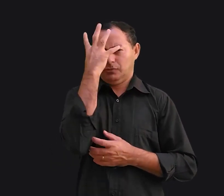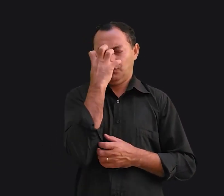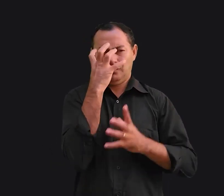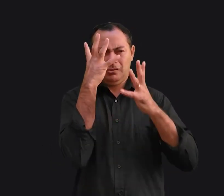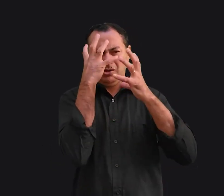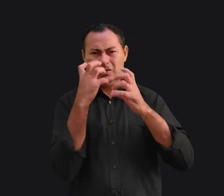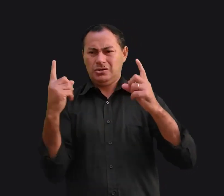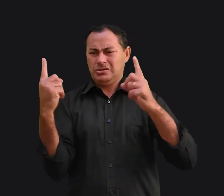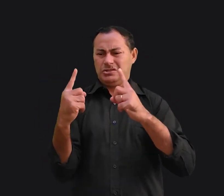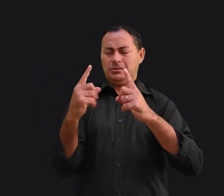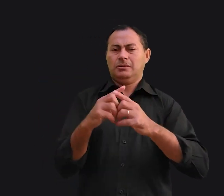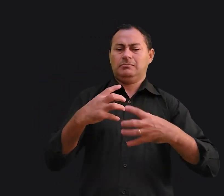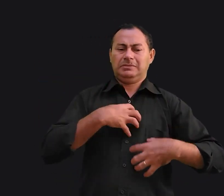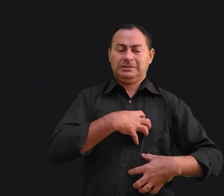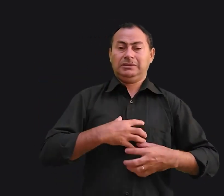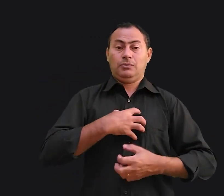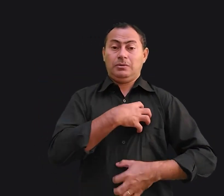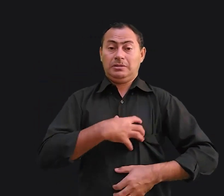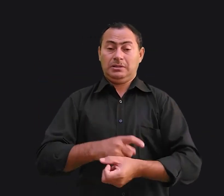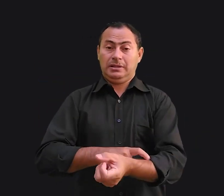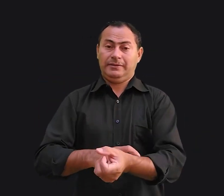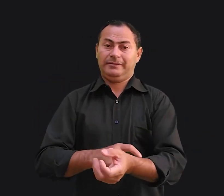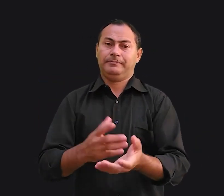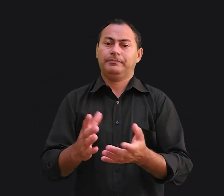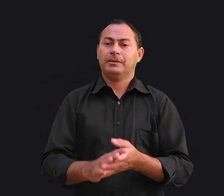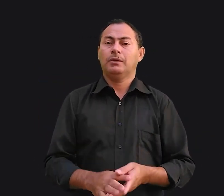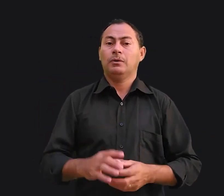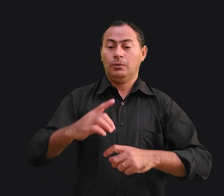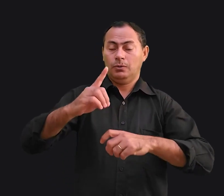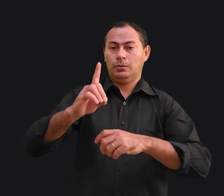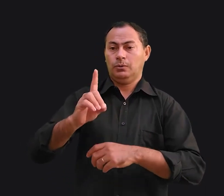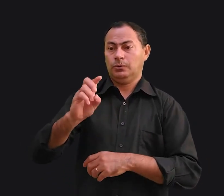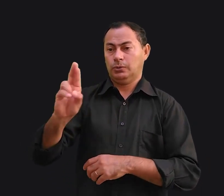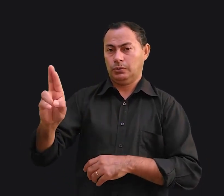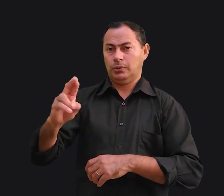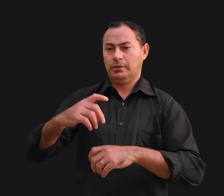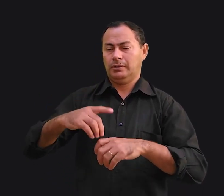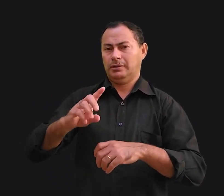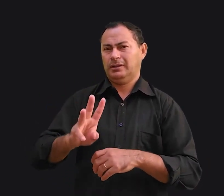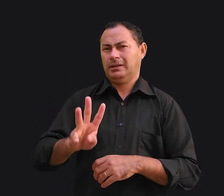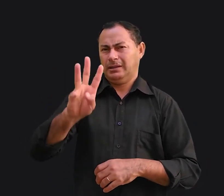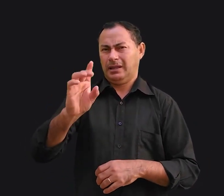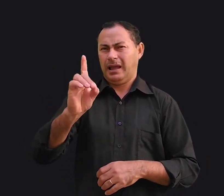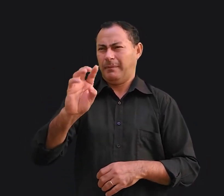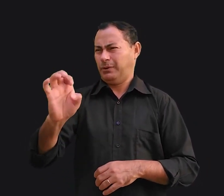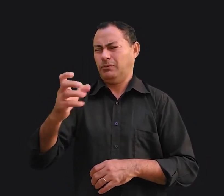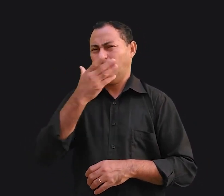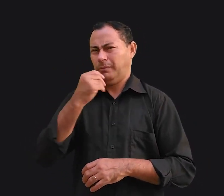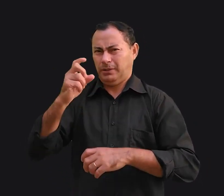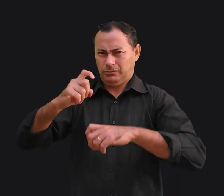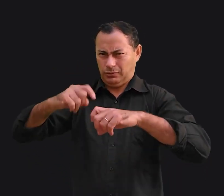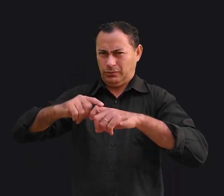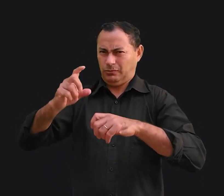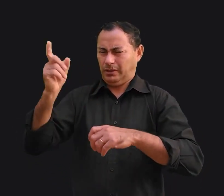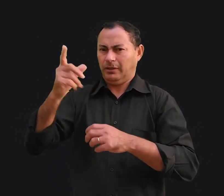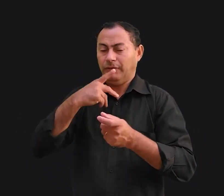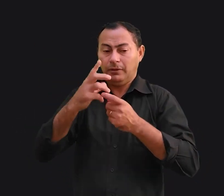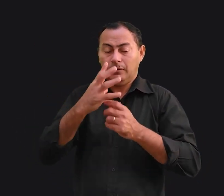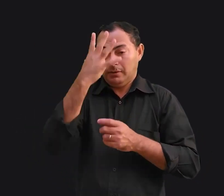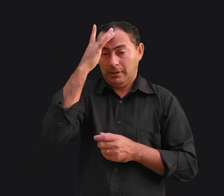feia. Estão machucados e com raiva. O doutor E. W. Tauser afirmou que o crente não fica bravo. O